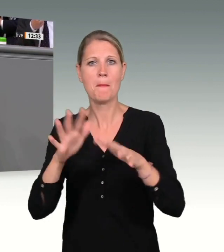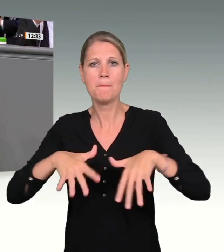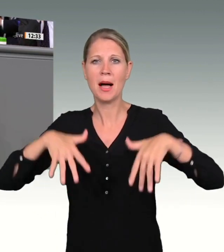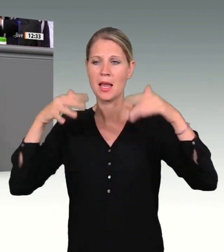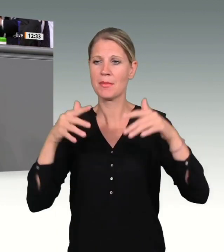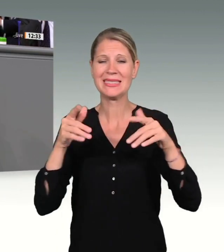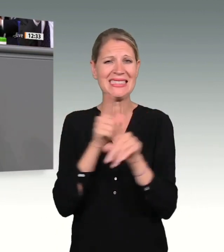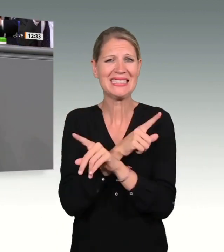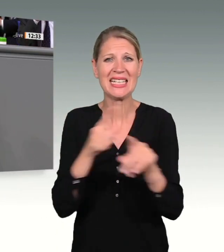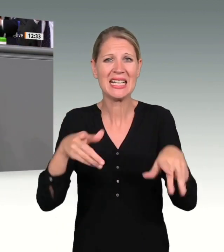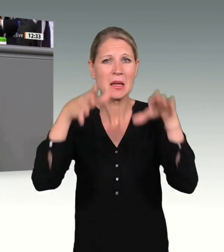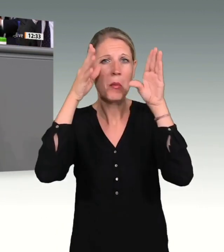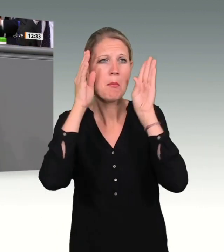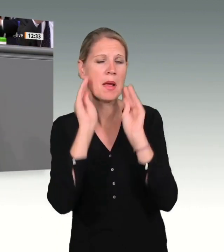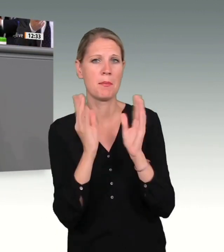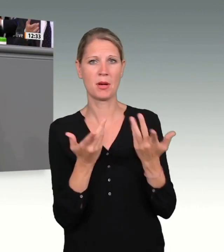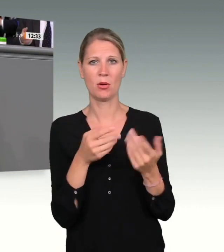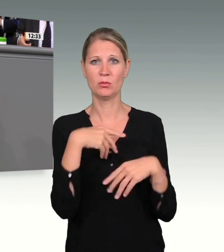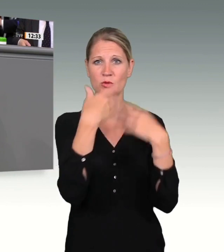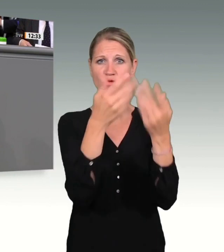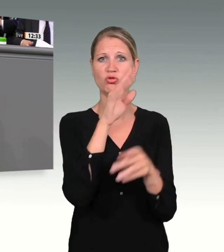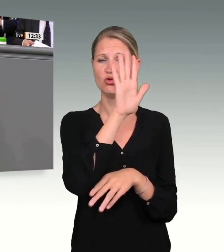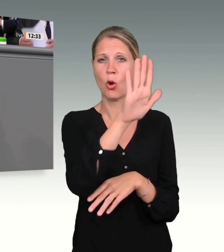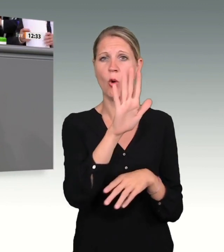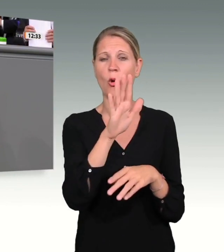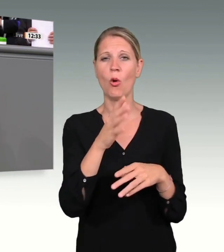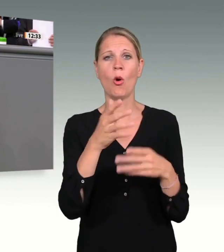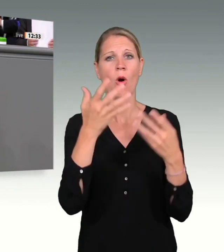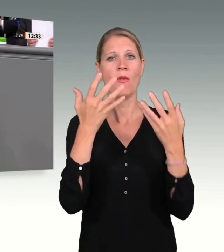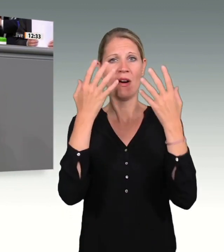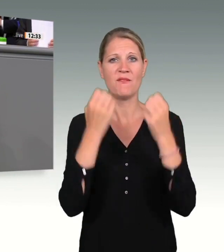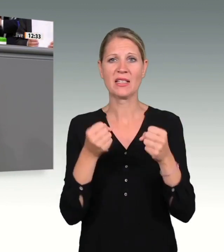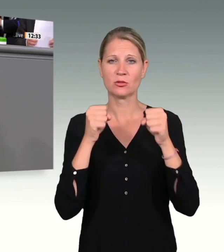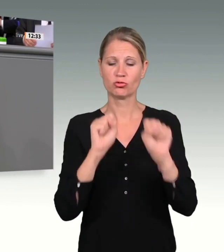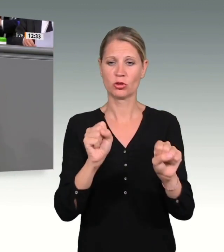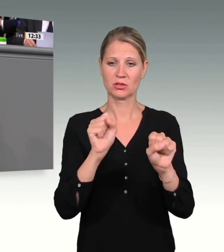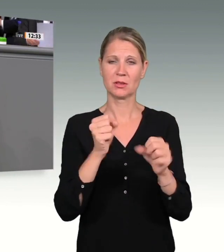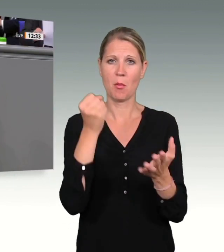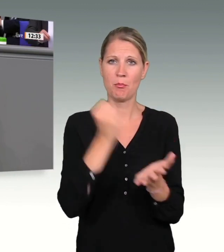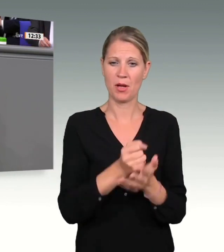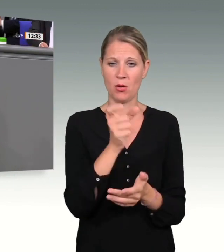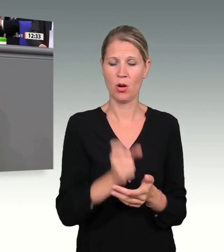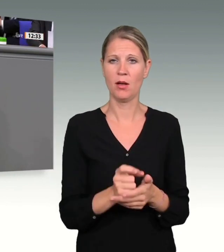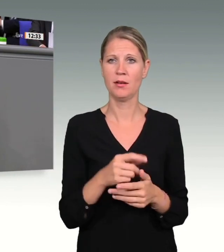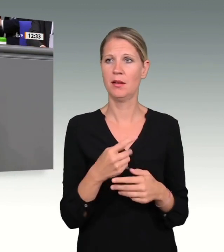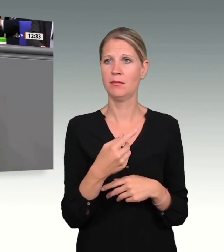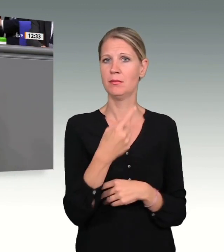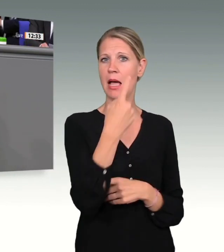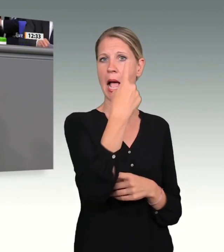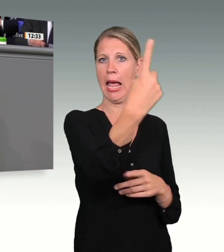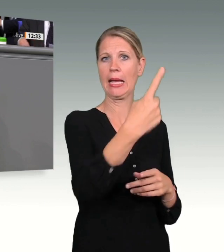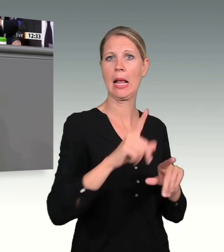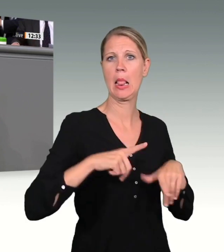Verfassungsschutzbehörden können wir nicht tolerieren. Deswegen müssen wir hier gesetzgeberisch tätig werden und die parlamentarische